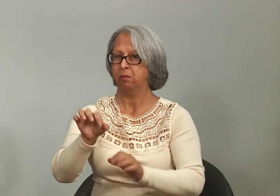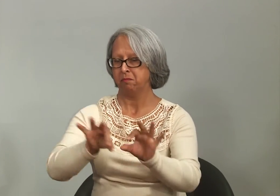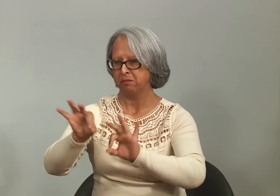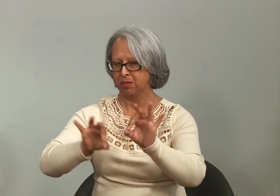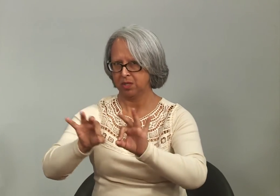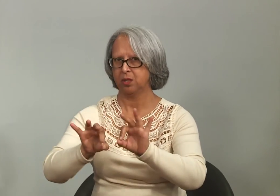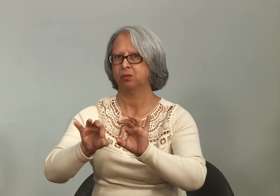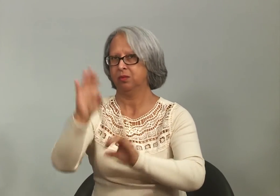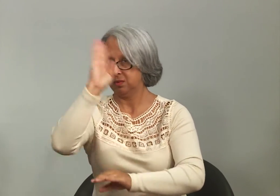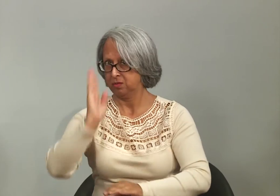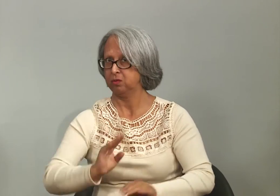Educação,